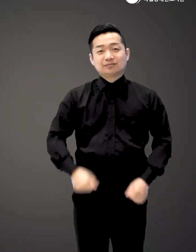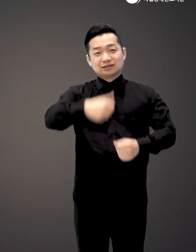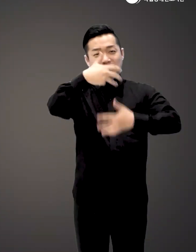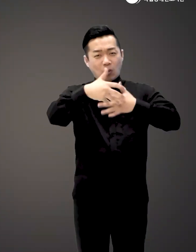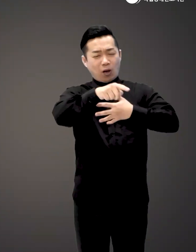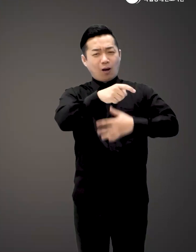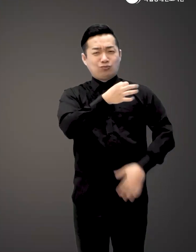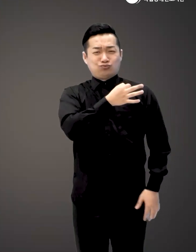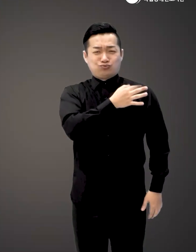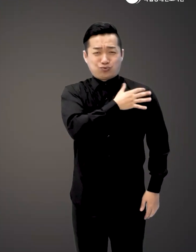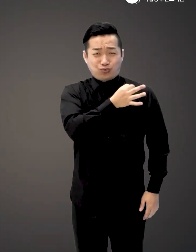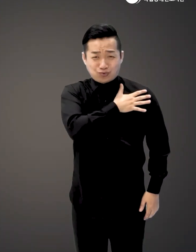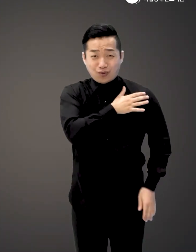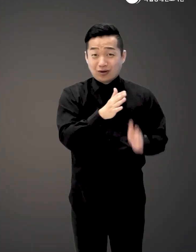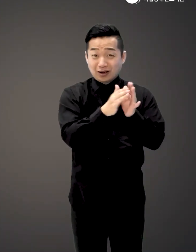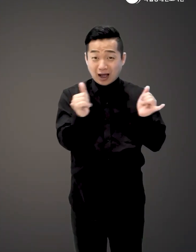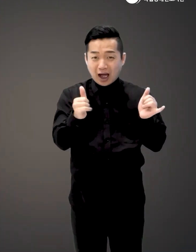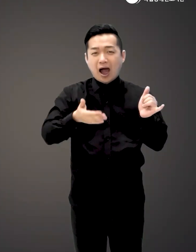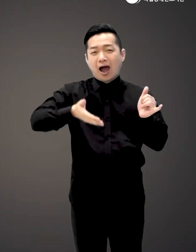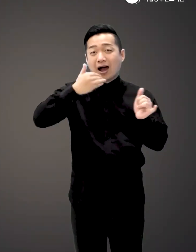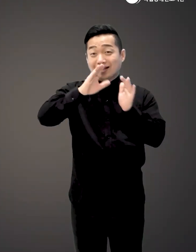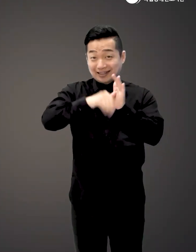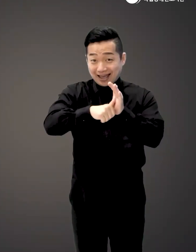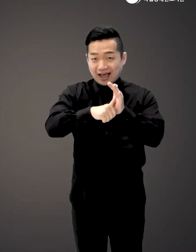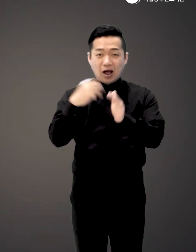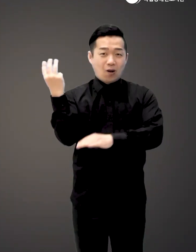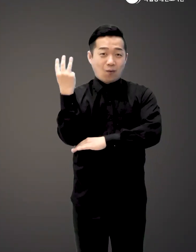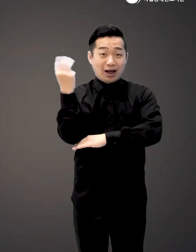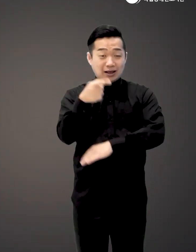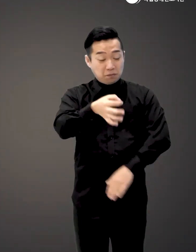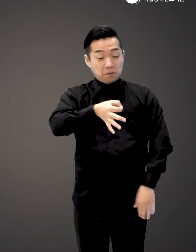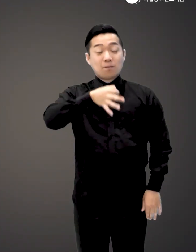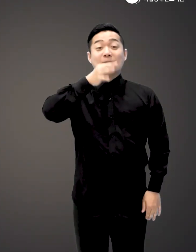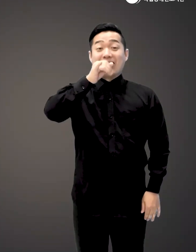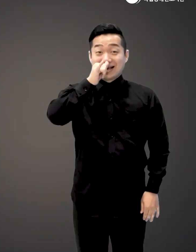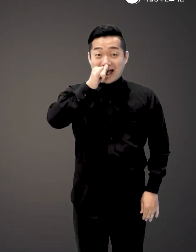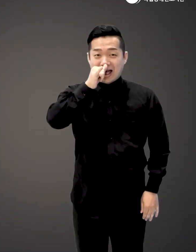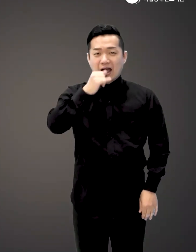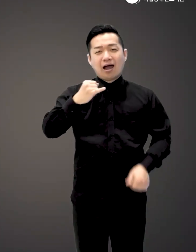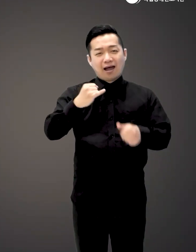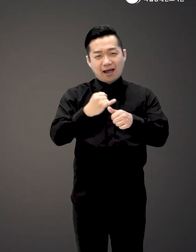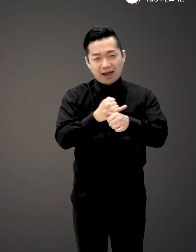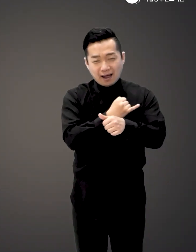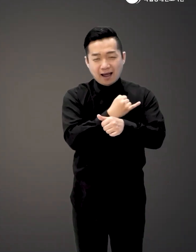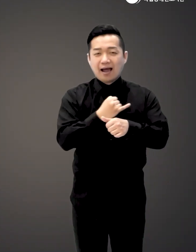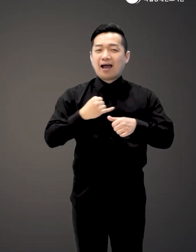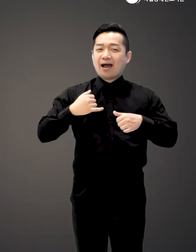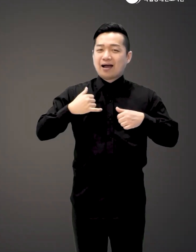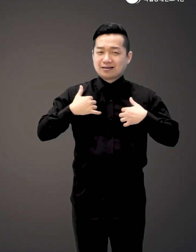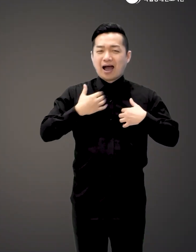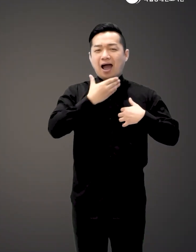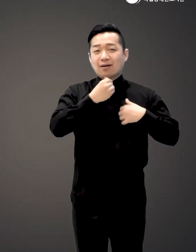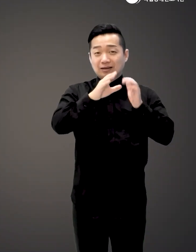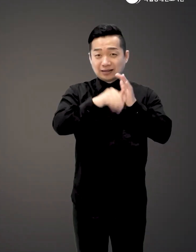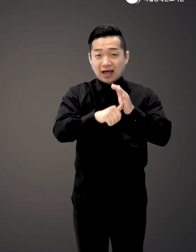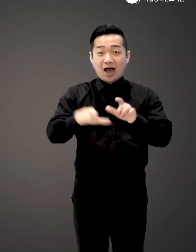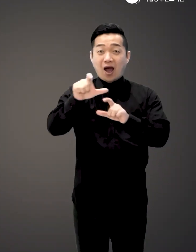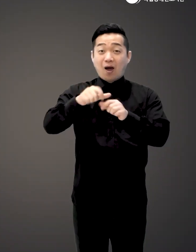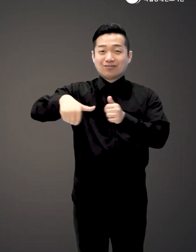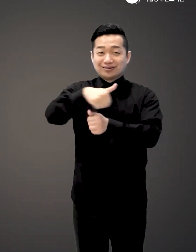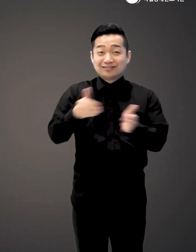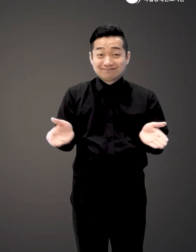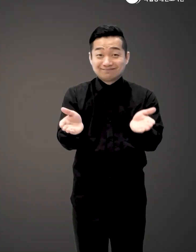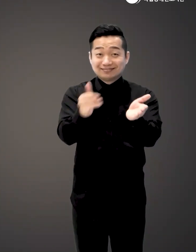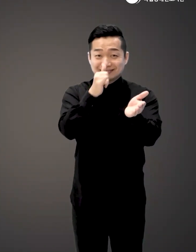영화 속 등장한 부유한 귀족들의 만찬에 등장하는 와인 연인과의 감미로운 순간을 더욱 고조시켜주는